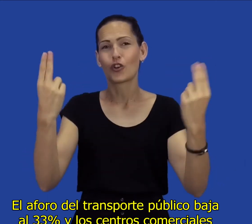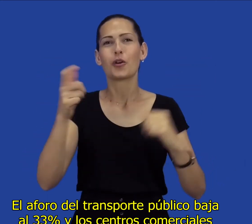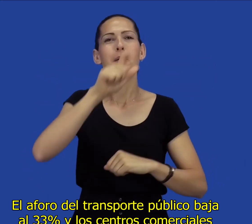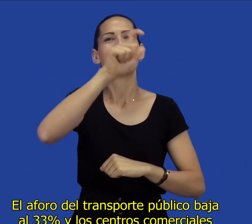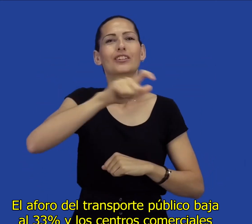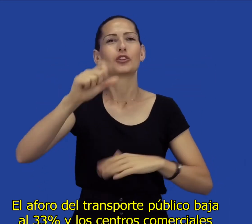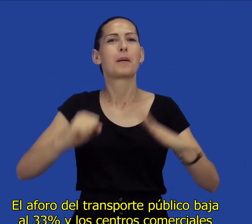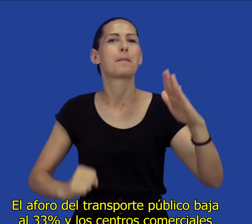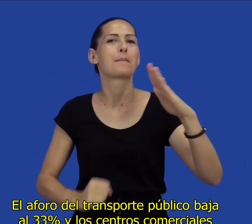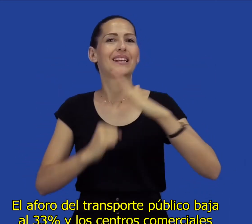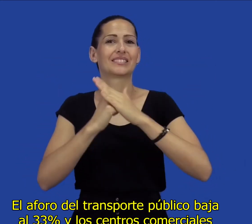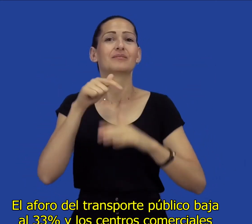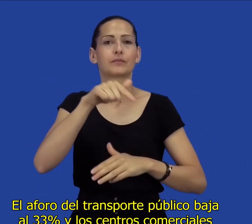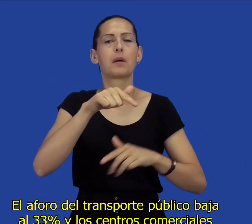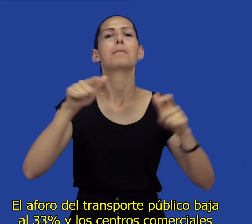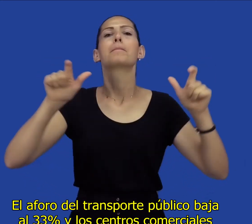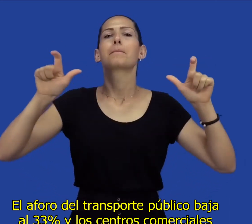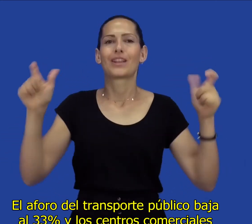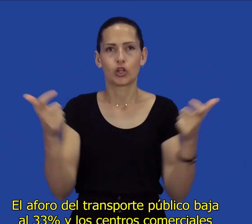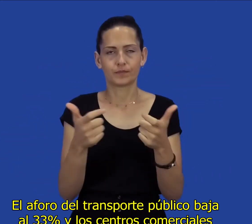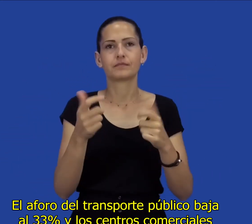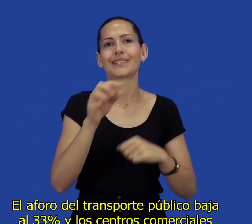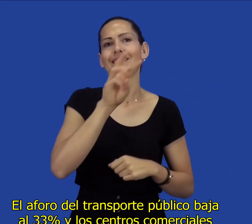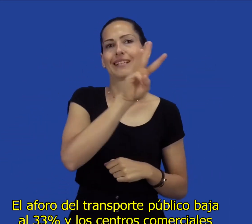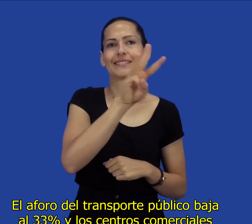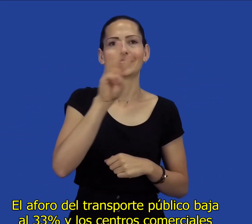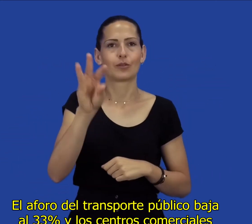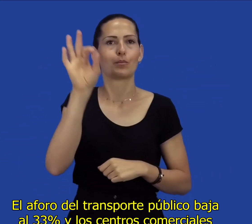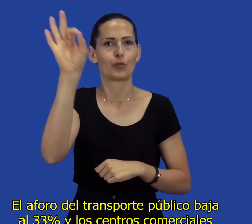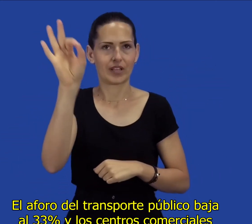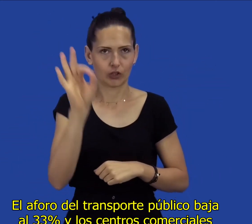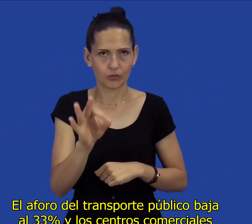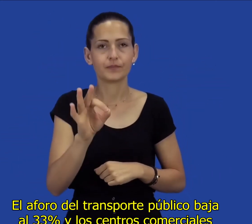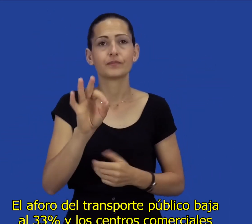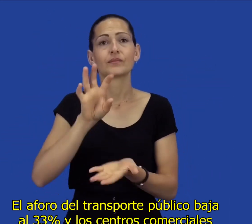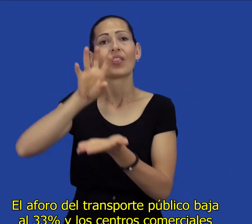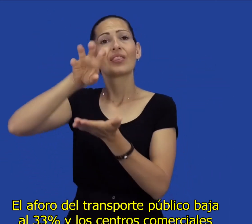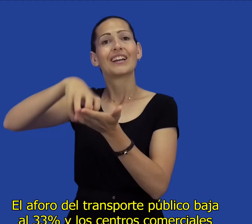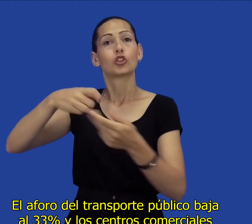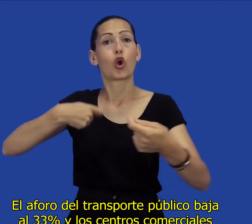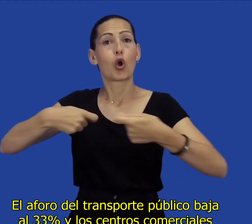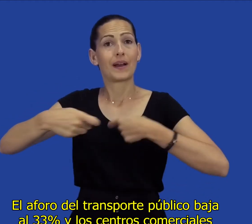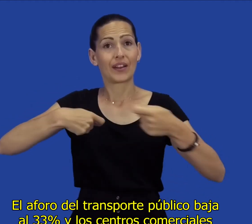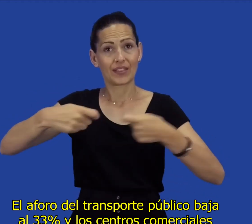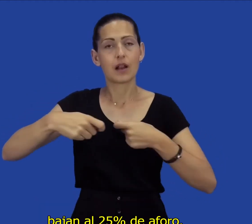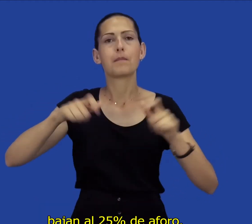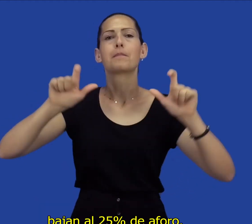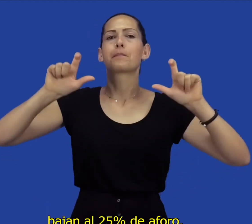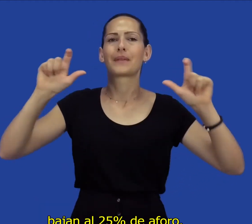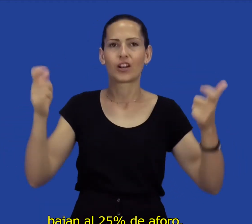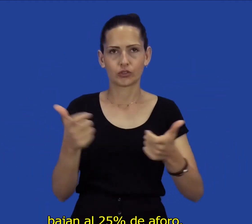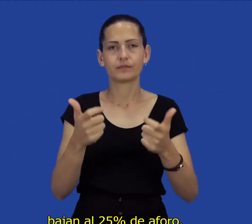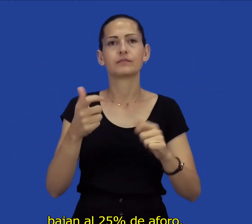El aforo del transporte público baja al 33% y los centros